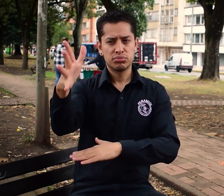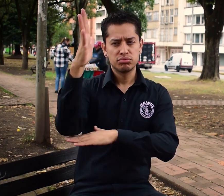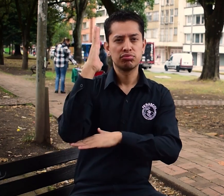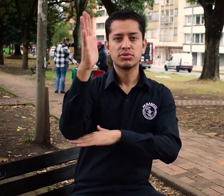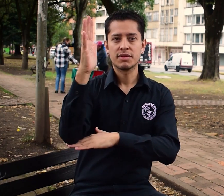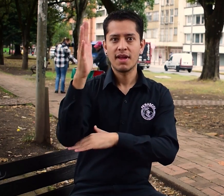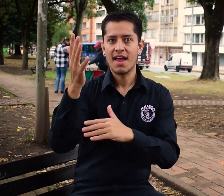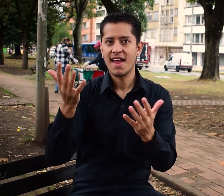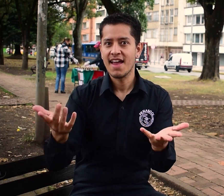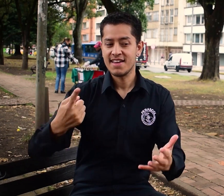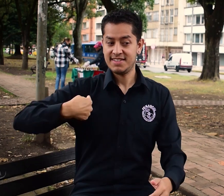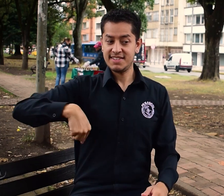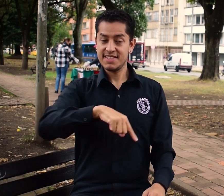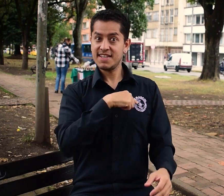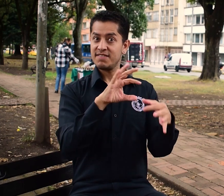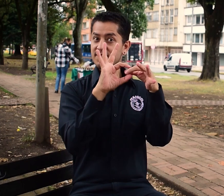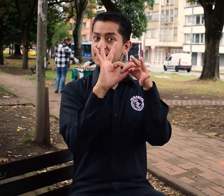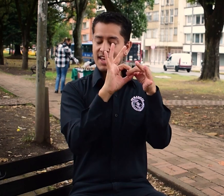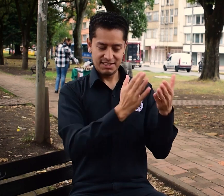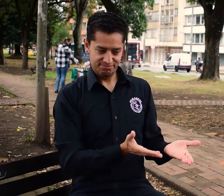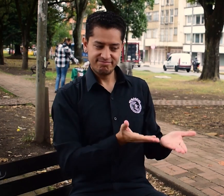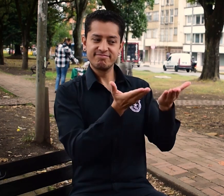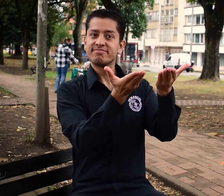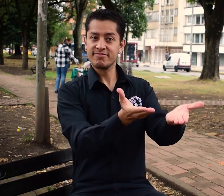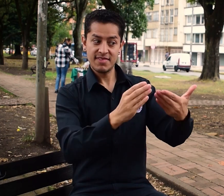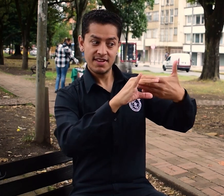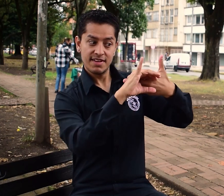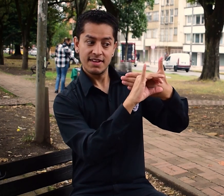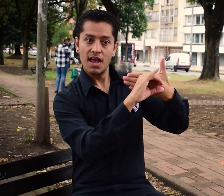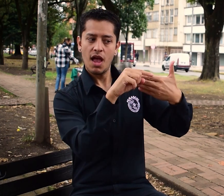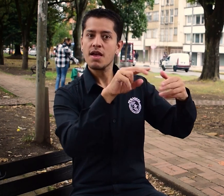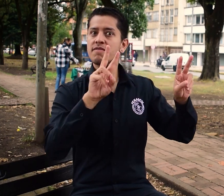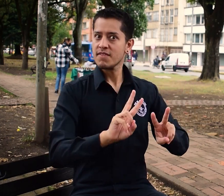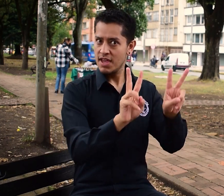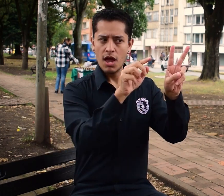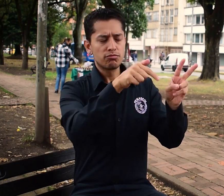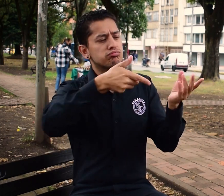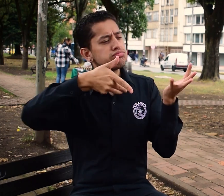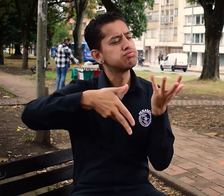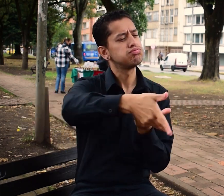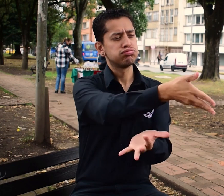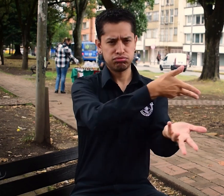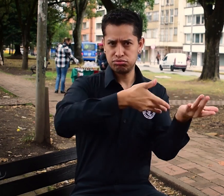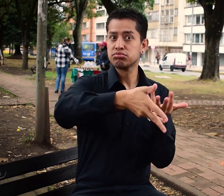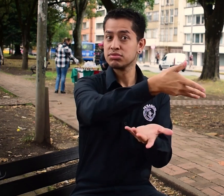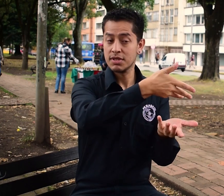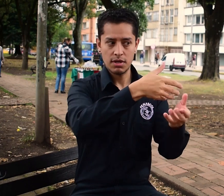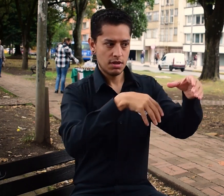En Fenas Call tendremos un Instagram Live en donde estarán compartiendo su experiencia los